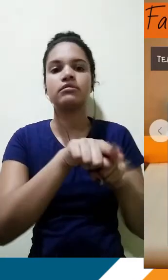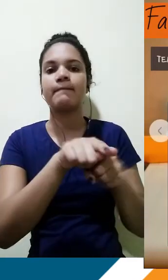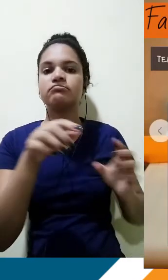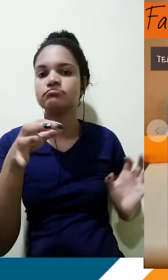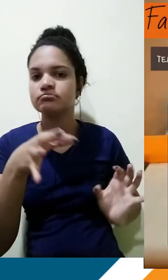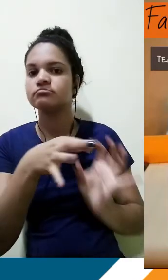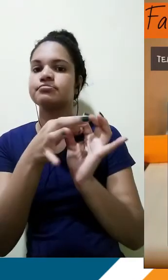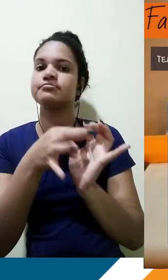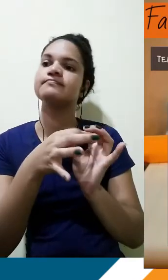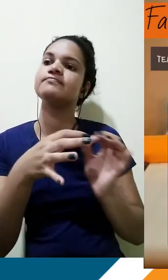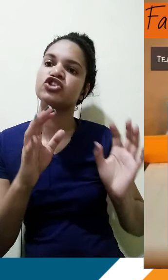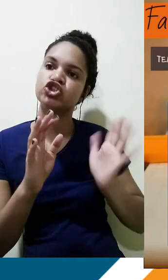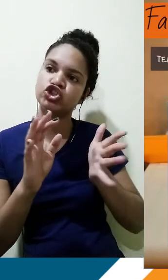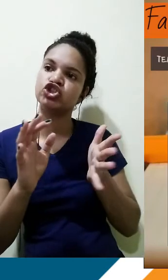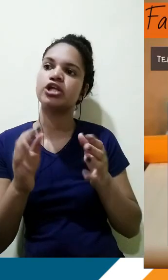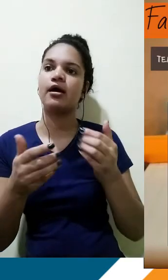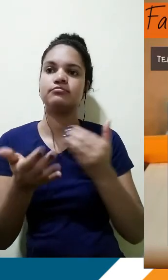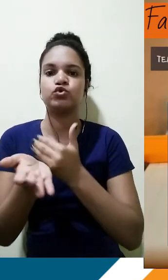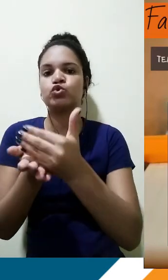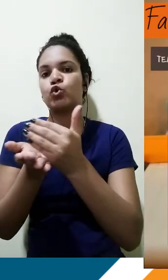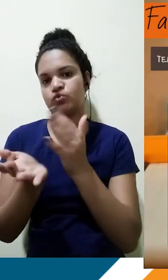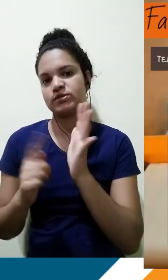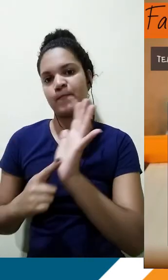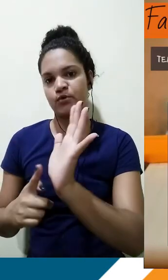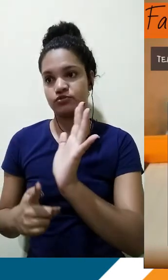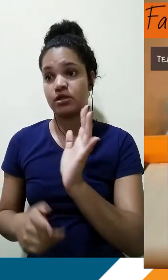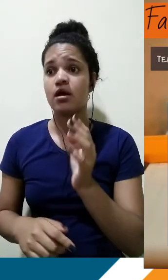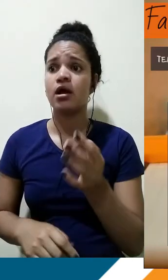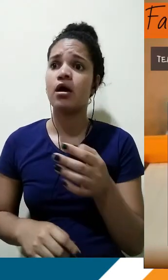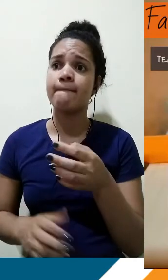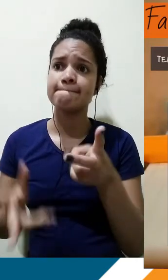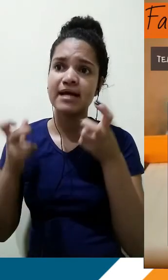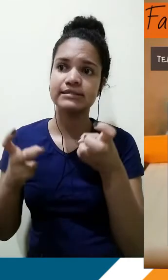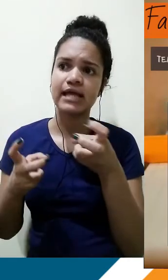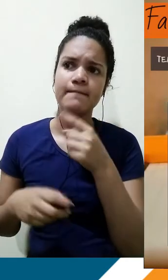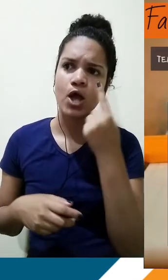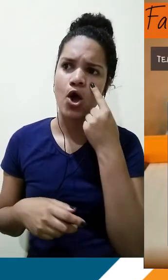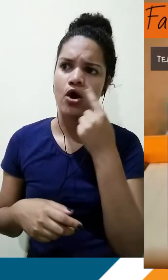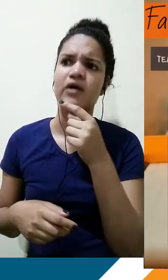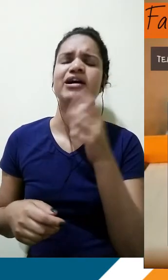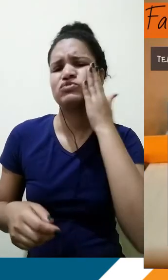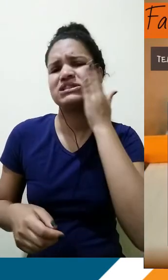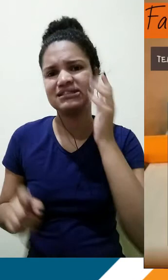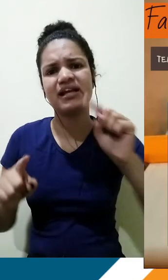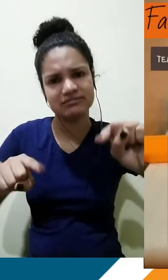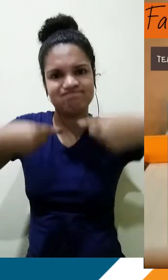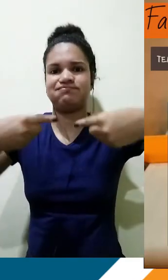reforçados na introdução anterior. Perceberam, queridos, que eu sei que é um pouco desafiador fazer essas alterações, mas